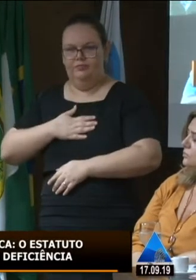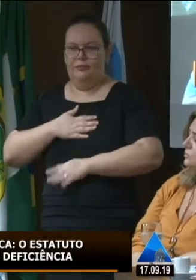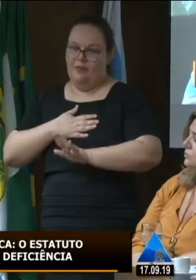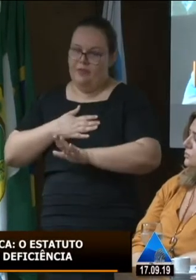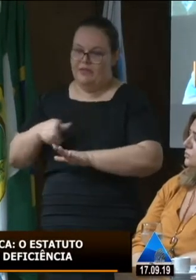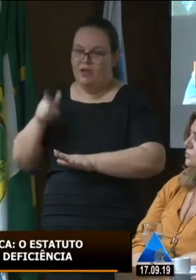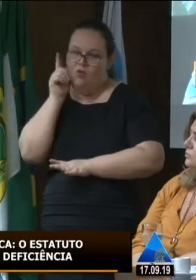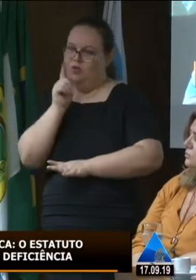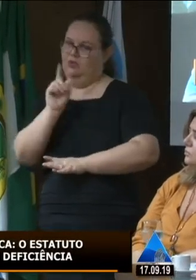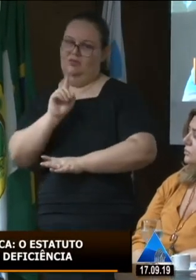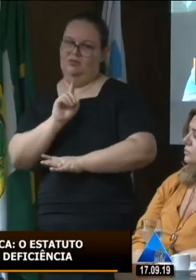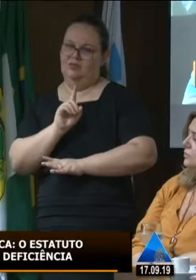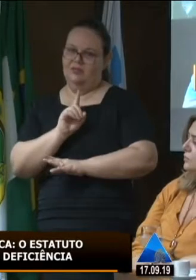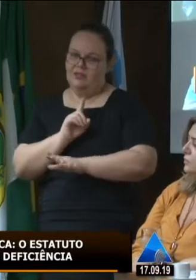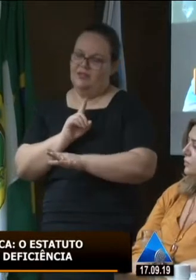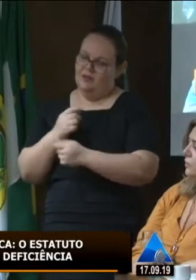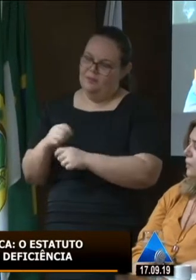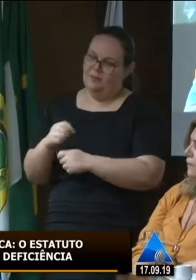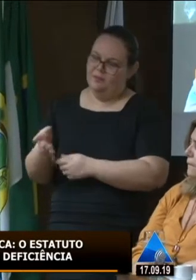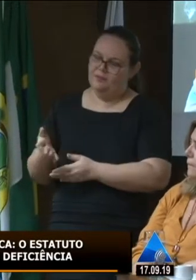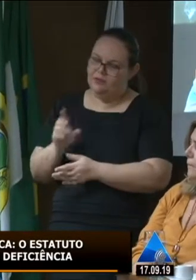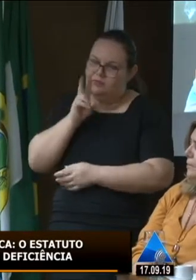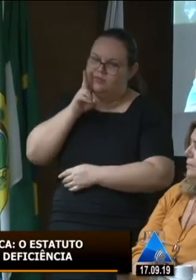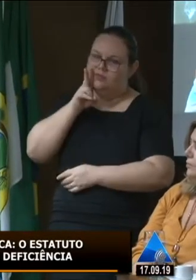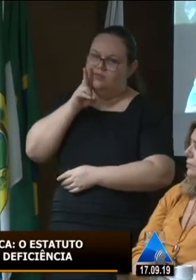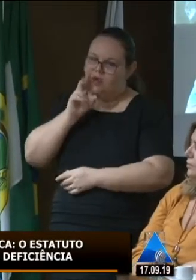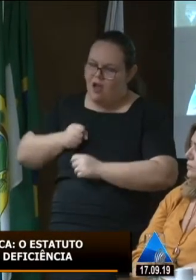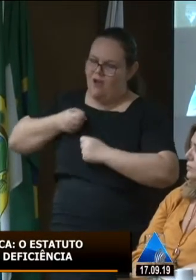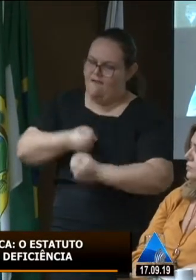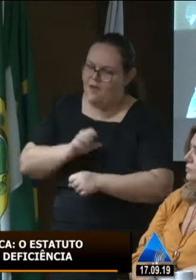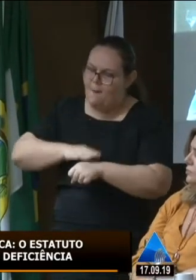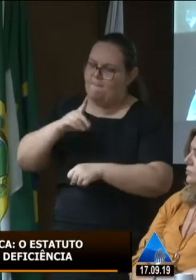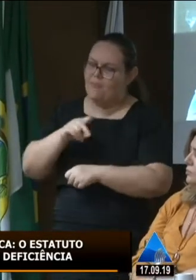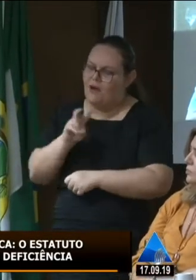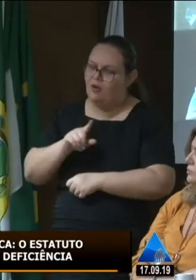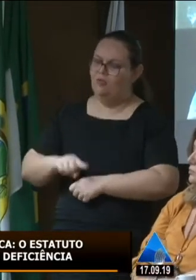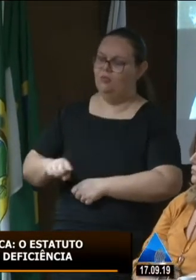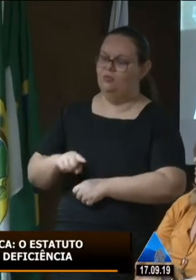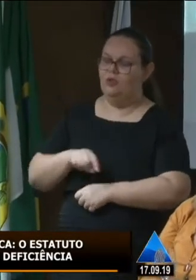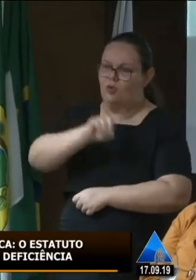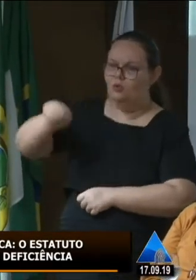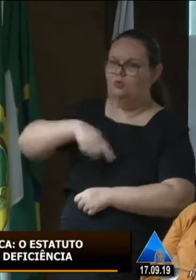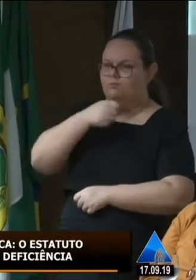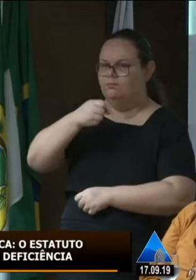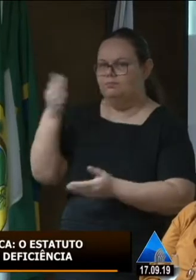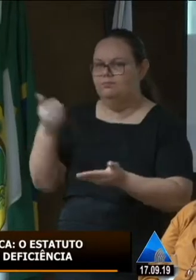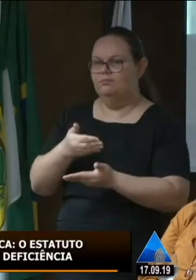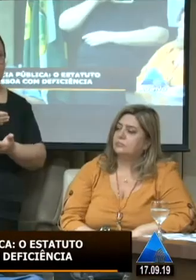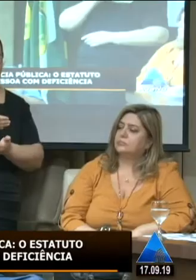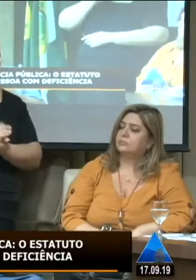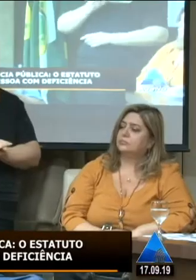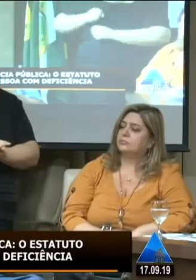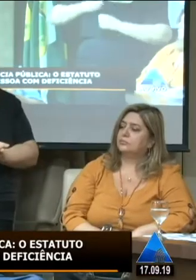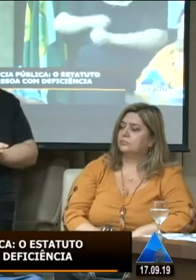mas venho aqui reforçar mais uma vez como muitos já fizeram que foi